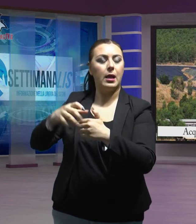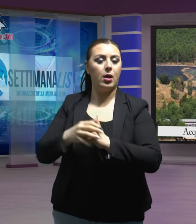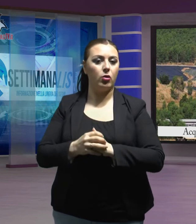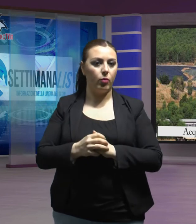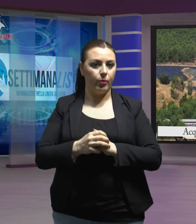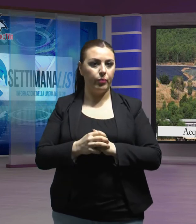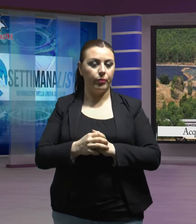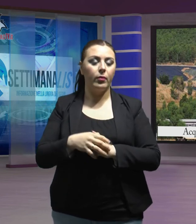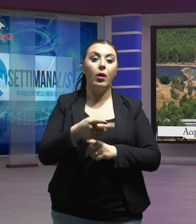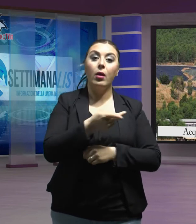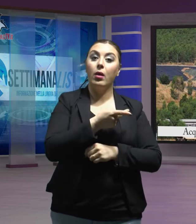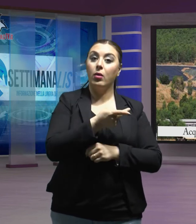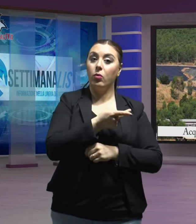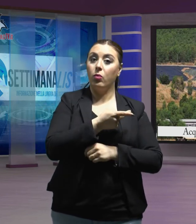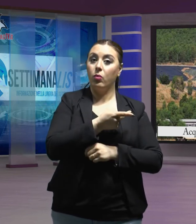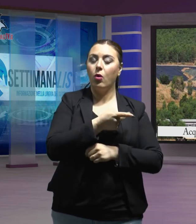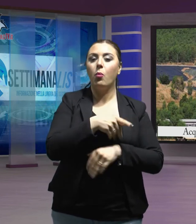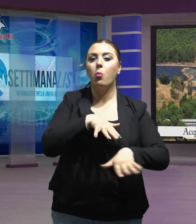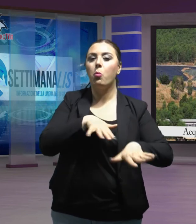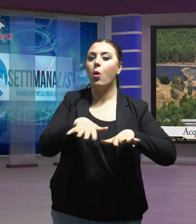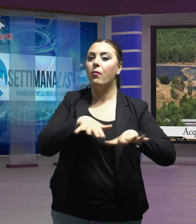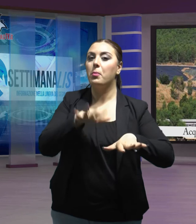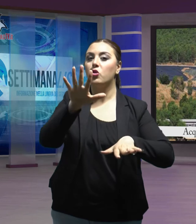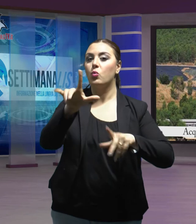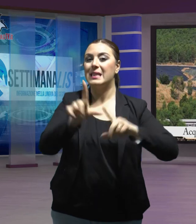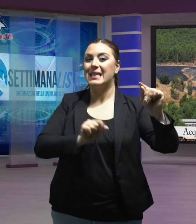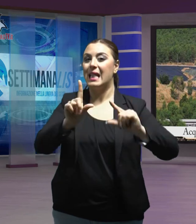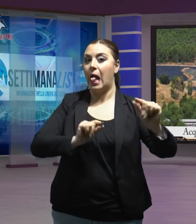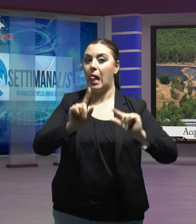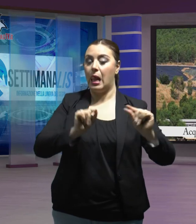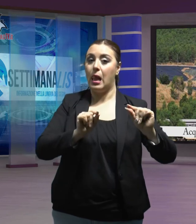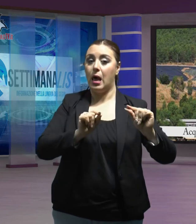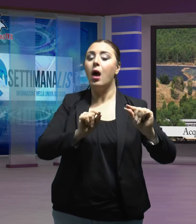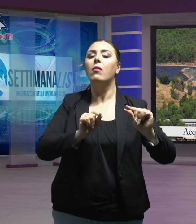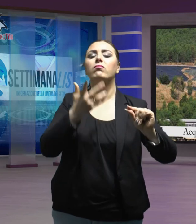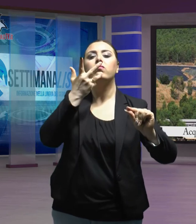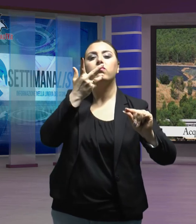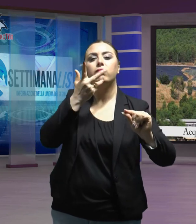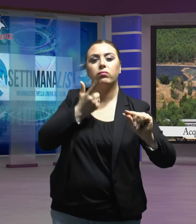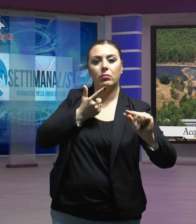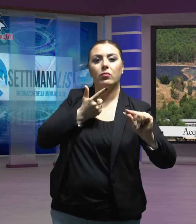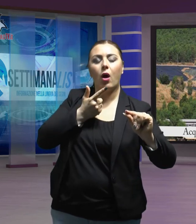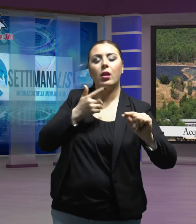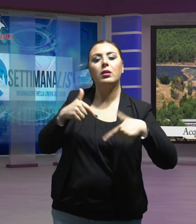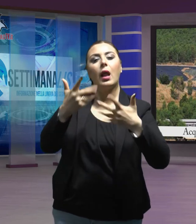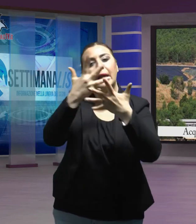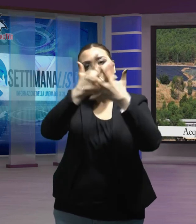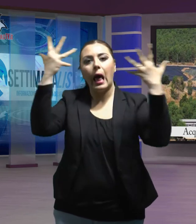rappresentanti del Movimento 5 Stelle vogliono chiarimenti, dopo